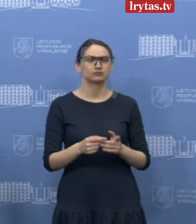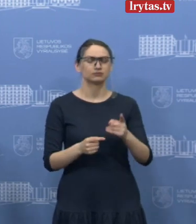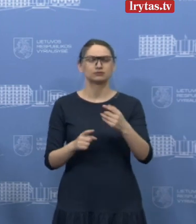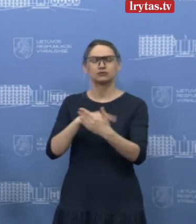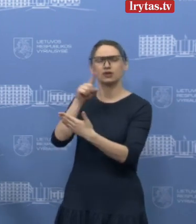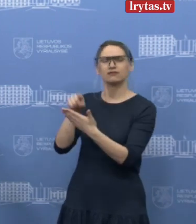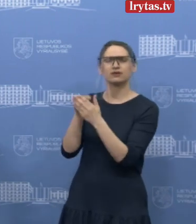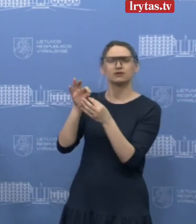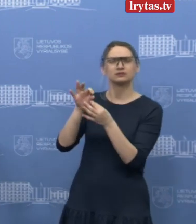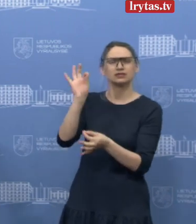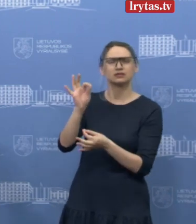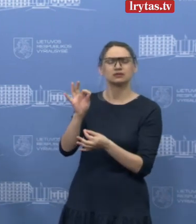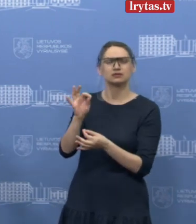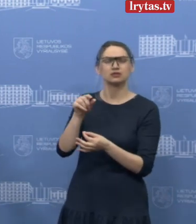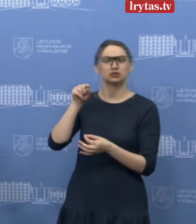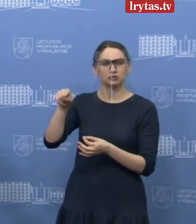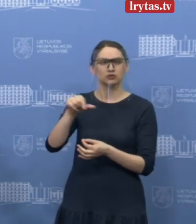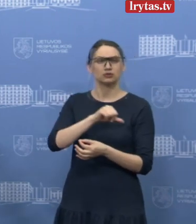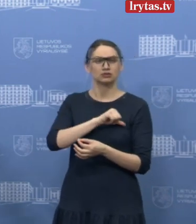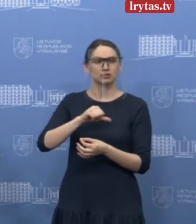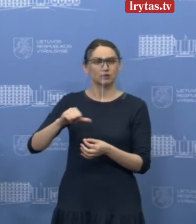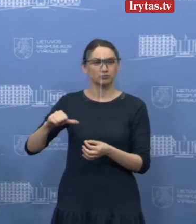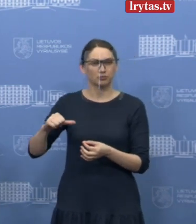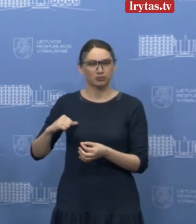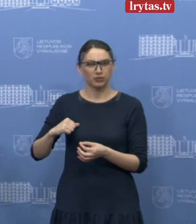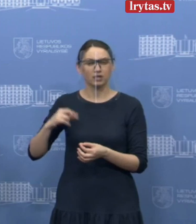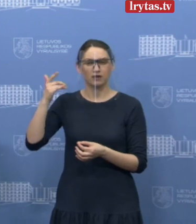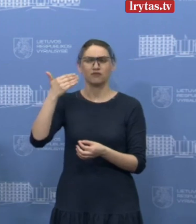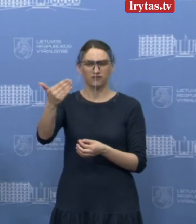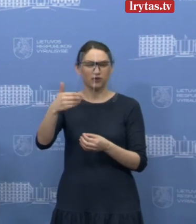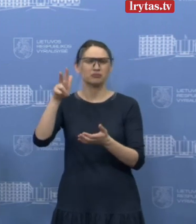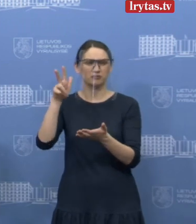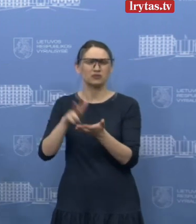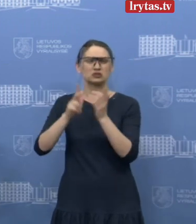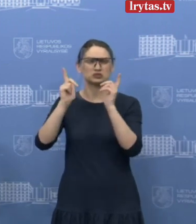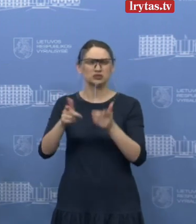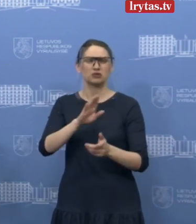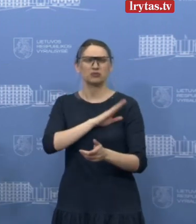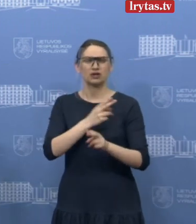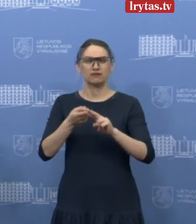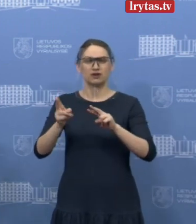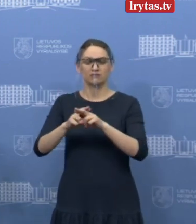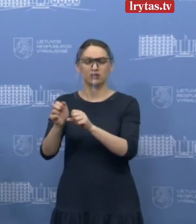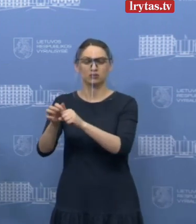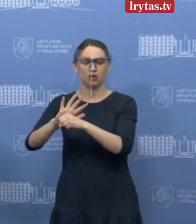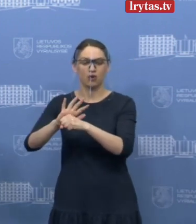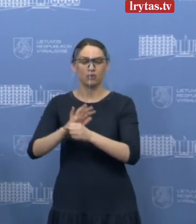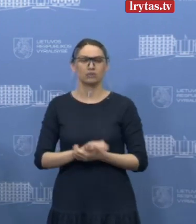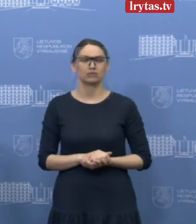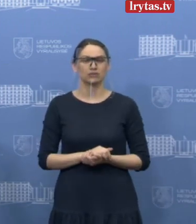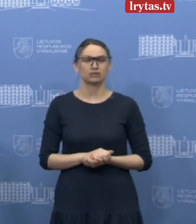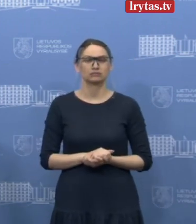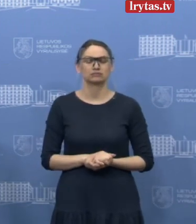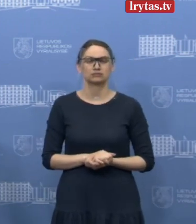Tik pasitiksinti norėčiau, bet jūs šitą mirtį vertinate, kaip mirti nuo koronaviruso? Mes vertinam, kad žmogus, kuris